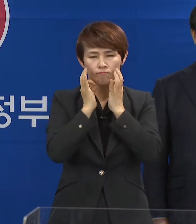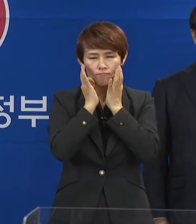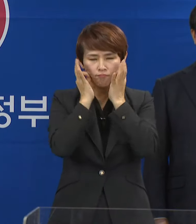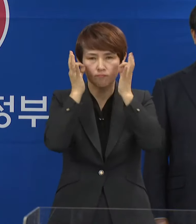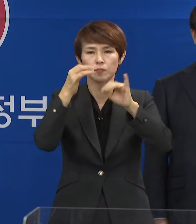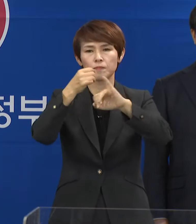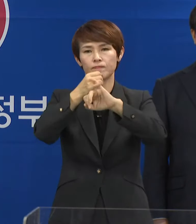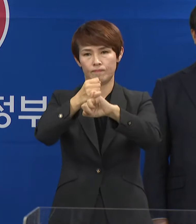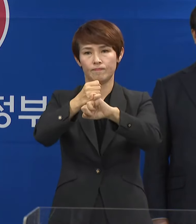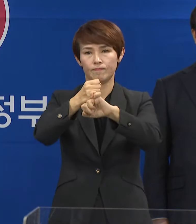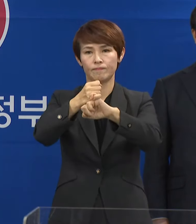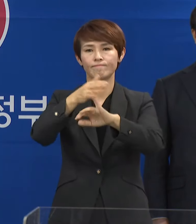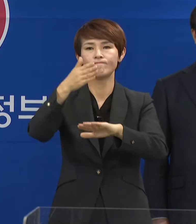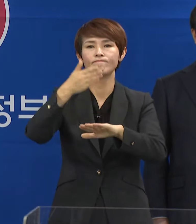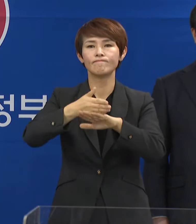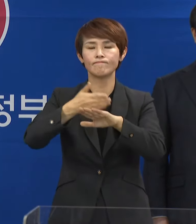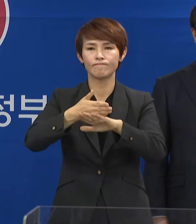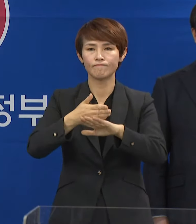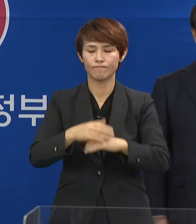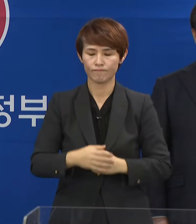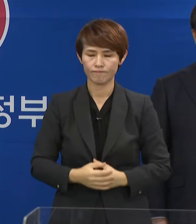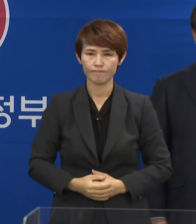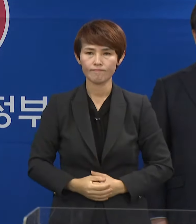노력하겠습니다. 감사합니다.